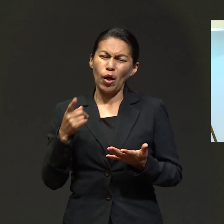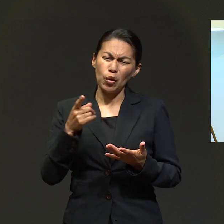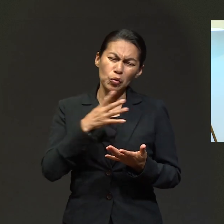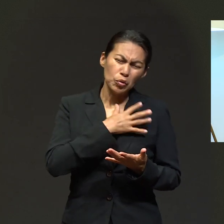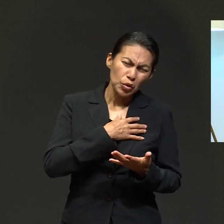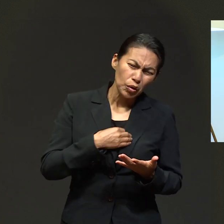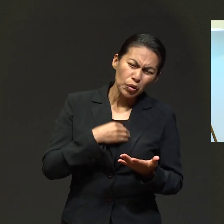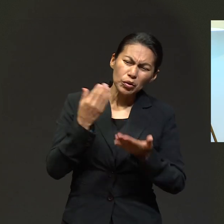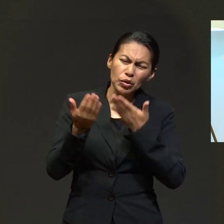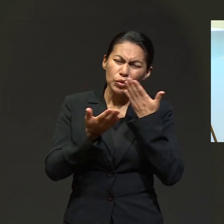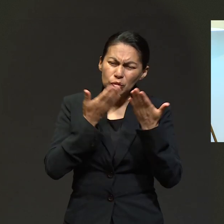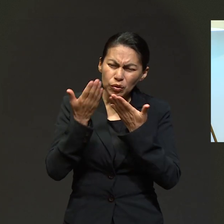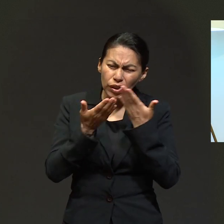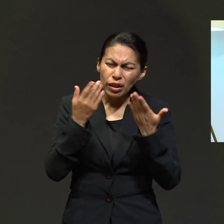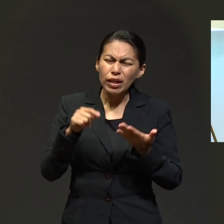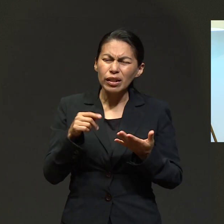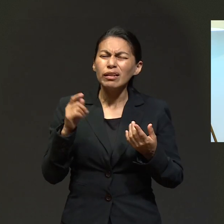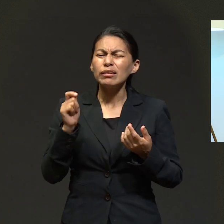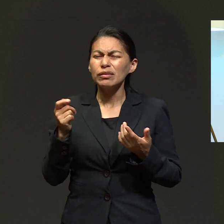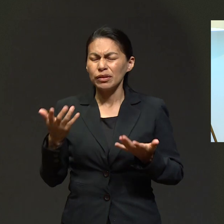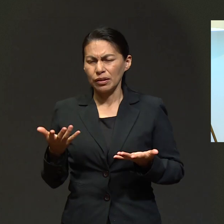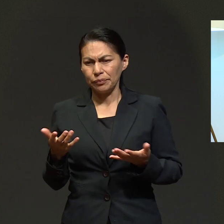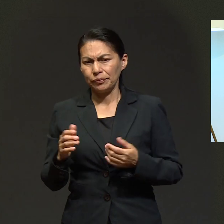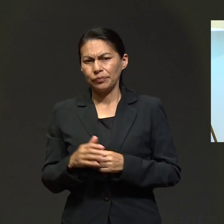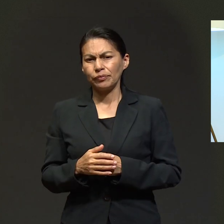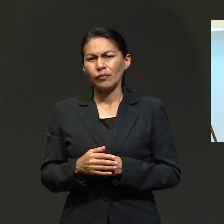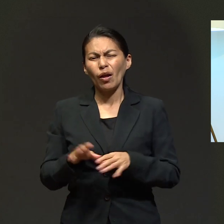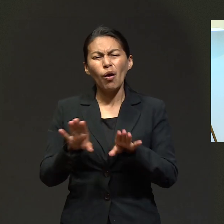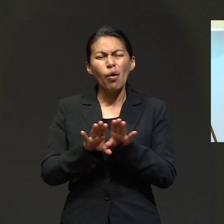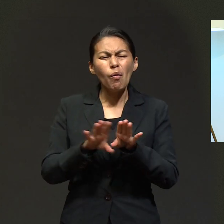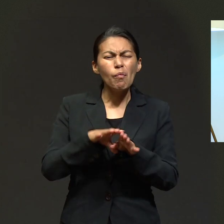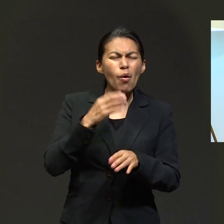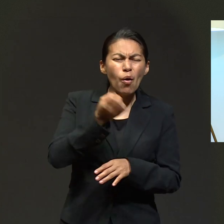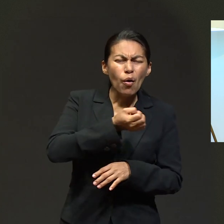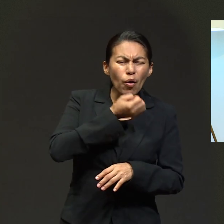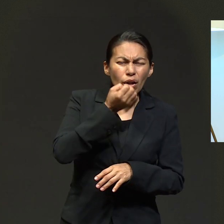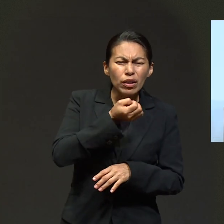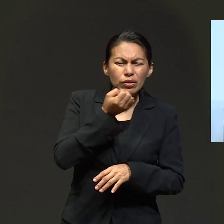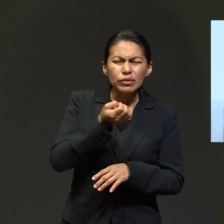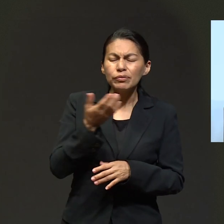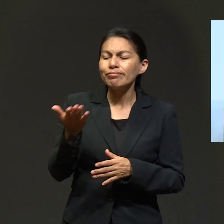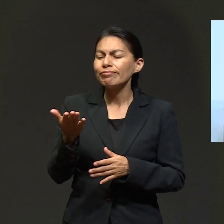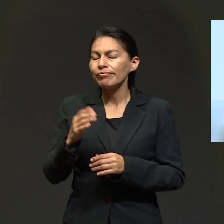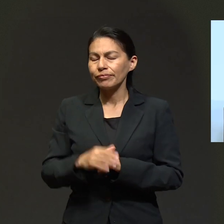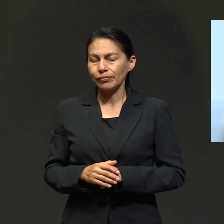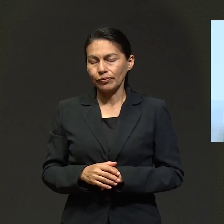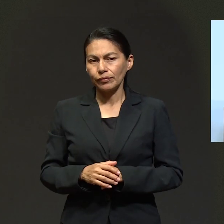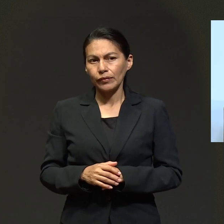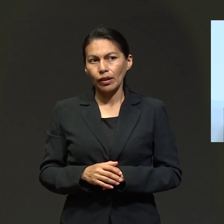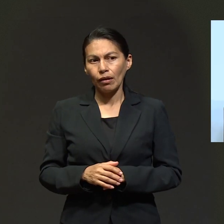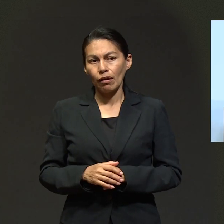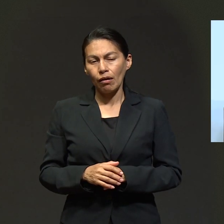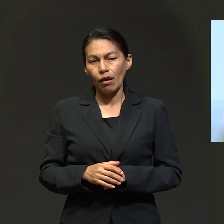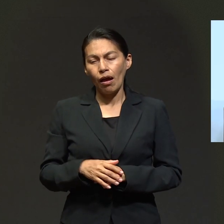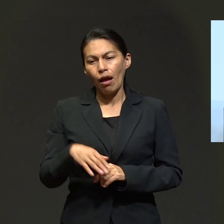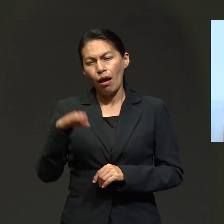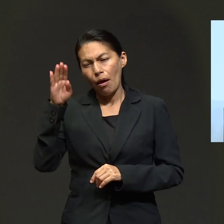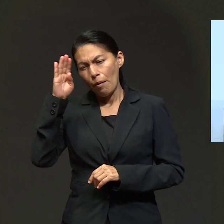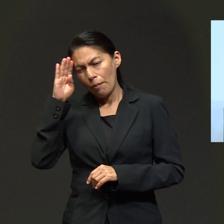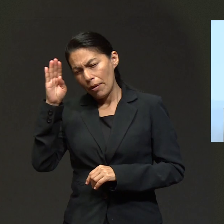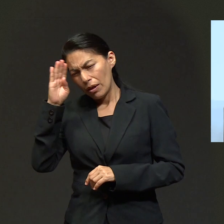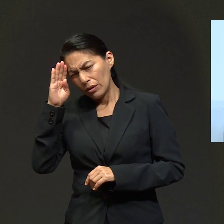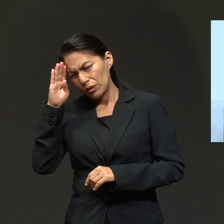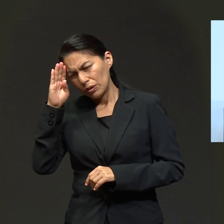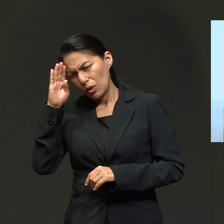en todo este trayecto para que tus hijos puedan estudiar, Arodi? ¿Qué ha llegado a ser la oración para ti?